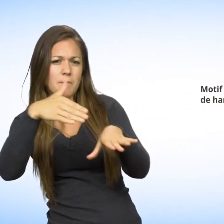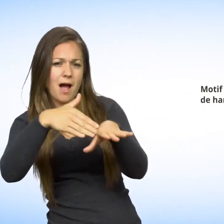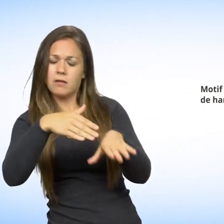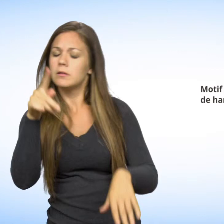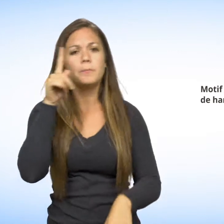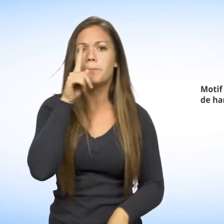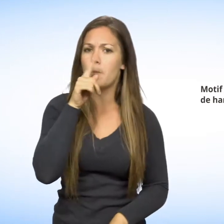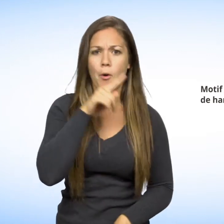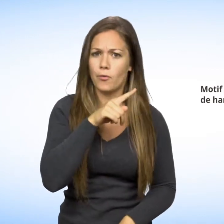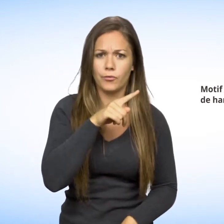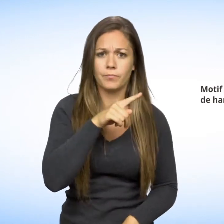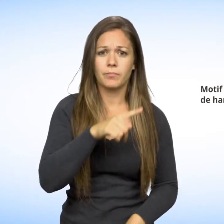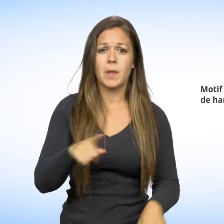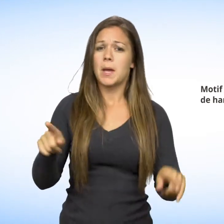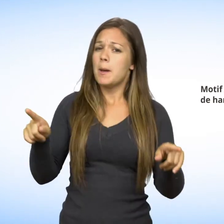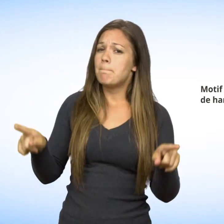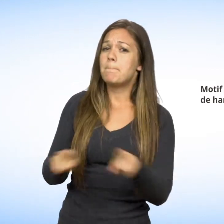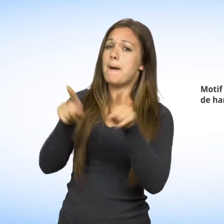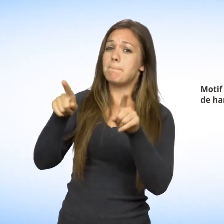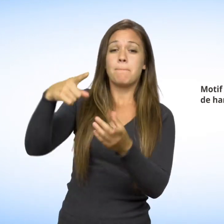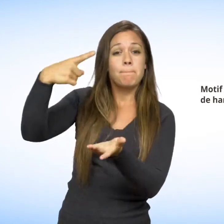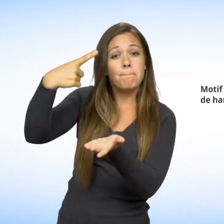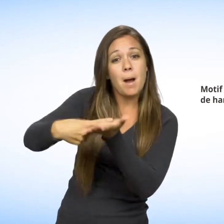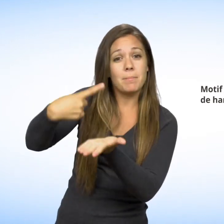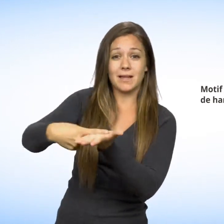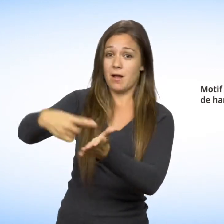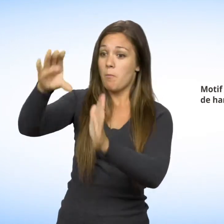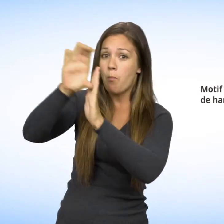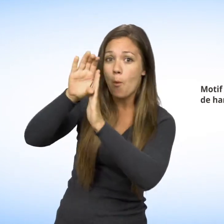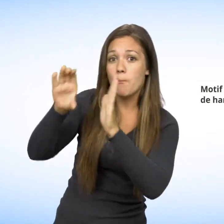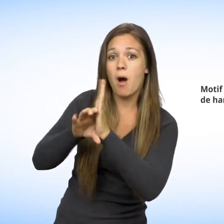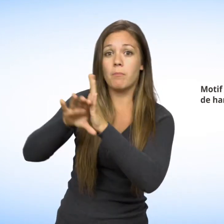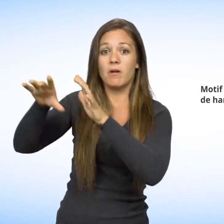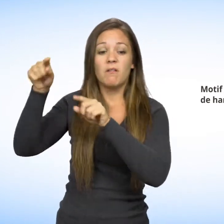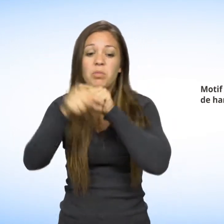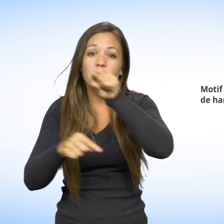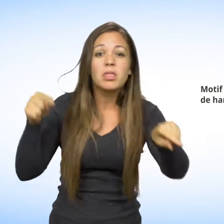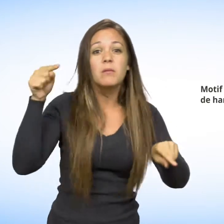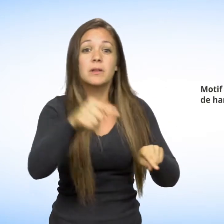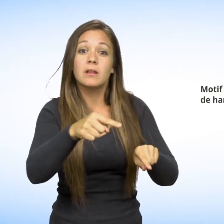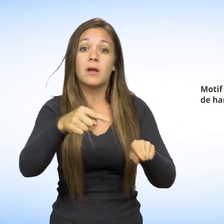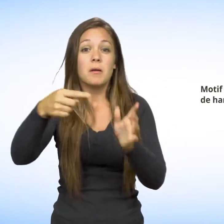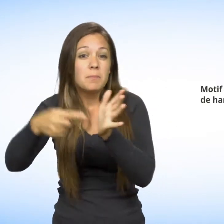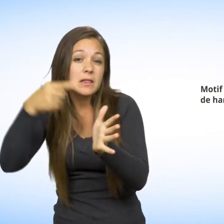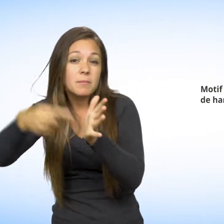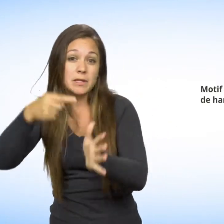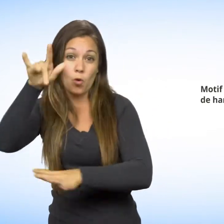De même, vous ne pouvez être la cible de commentaires ou de comportements offensants et répétés du fait que vous êtes